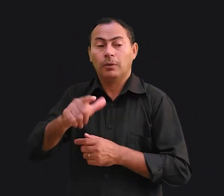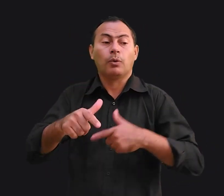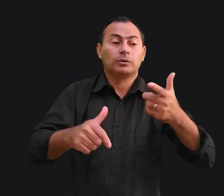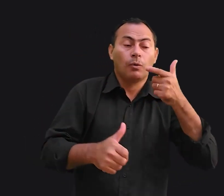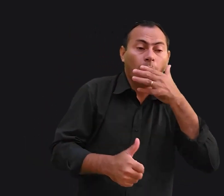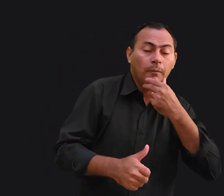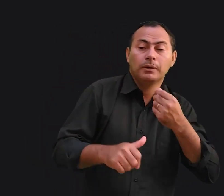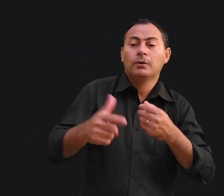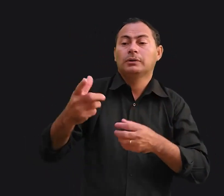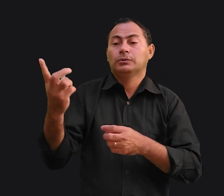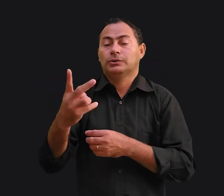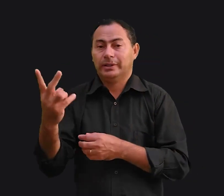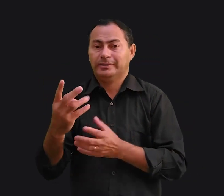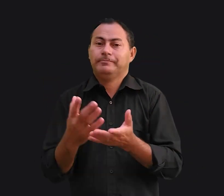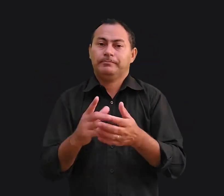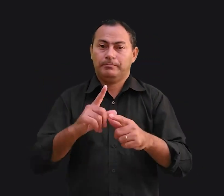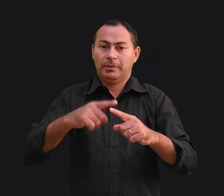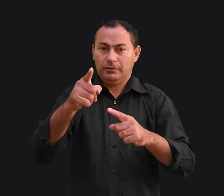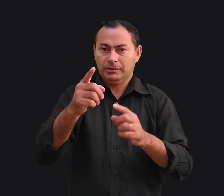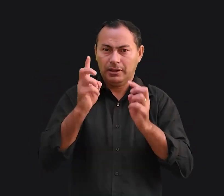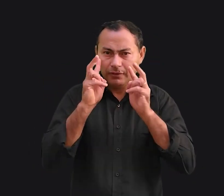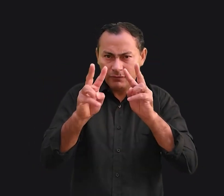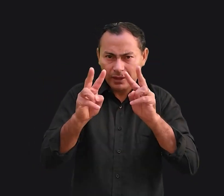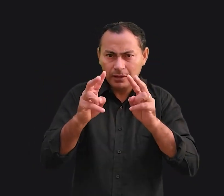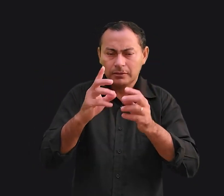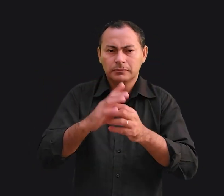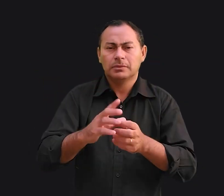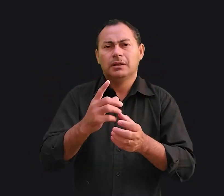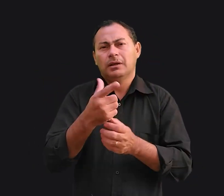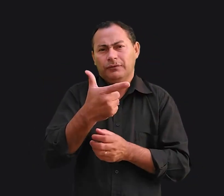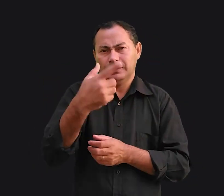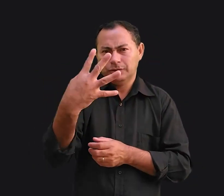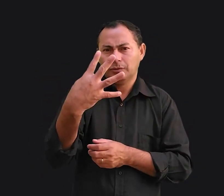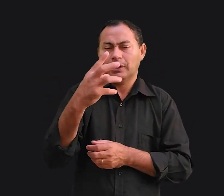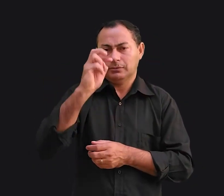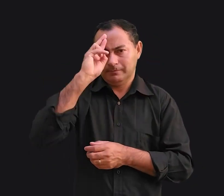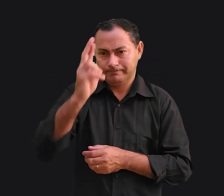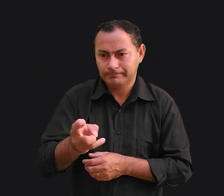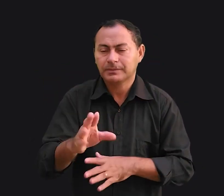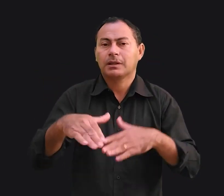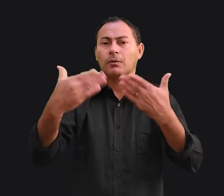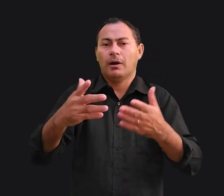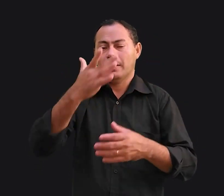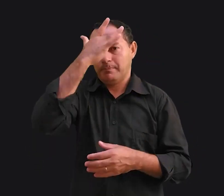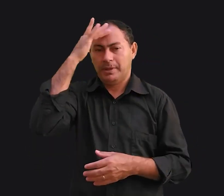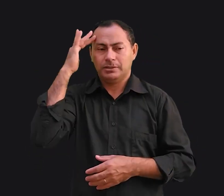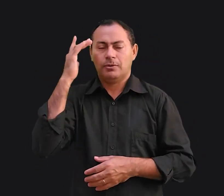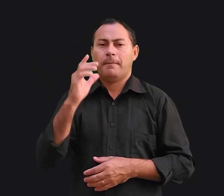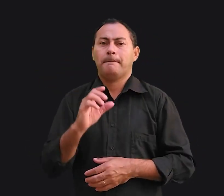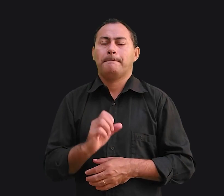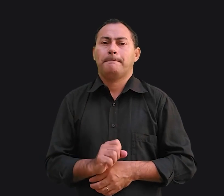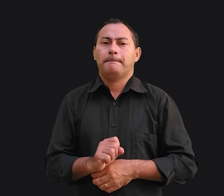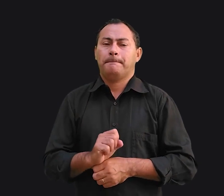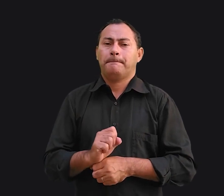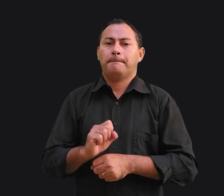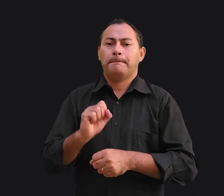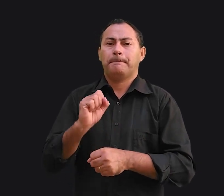dos homens e outros dos dois. Mas vocês ouvirão pelo menos vinte e quatro razões pelas quais as pessoas não conseguem se